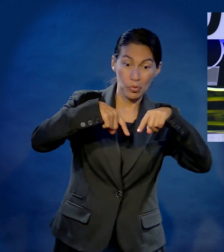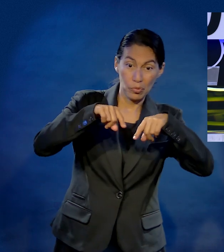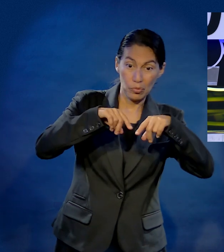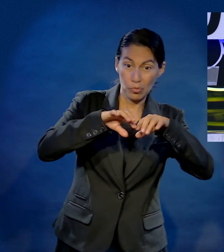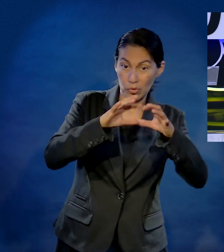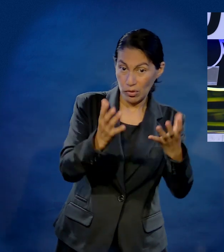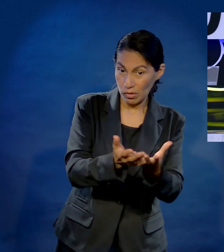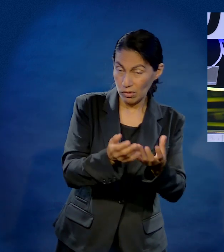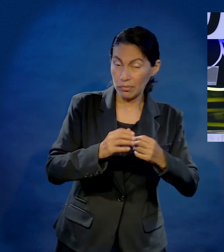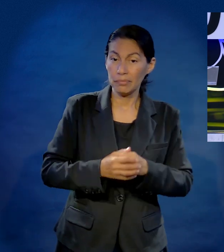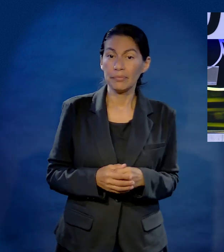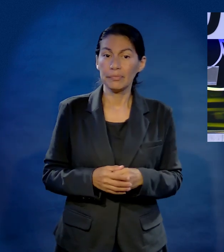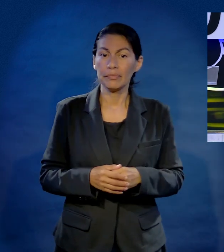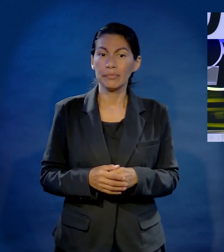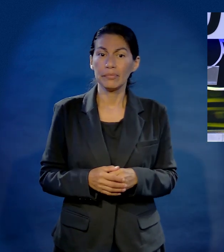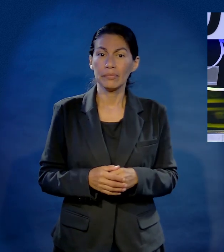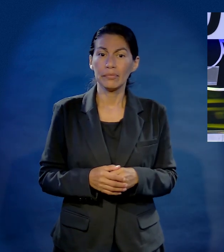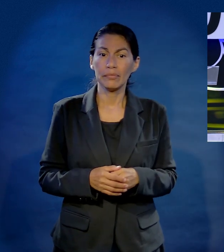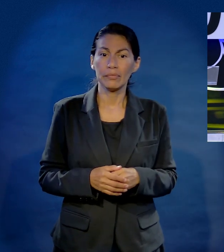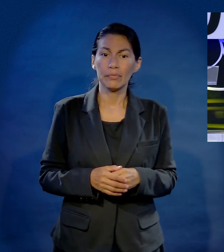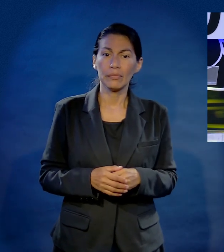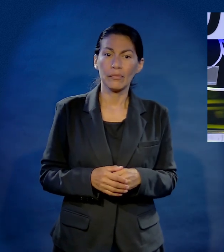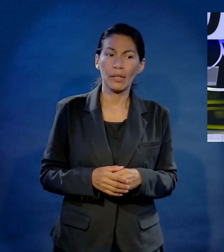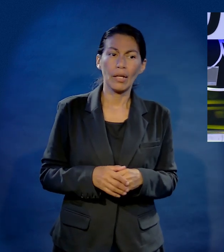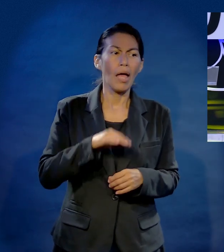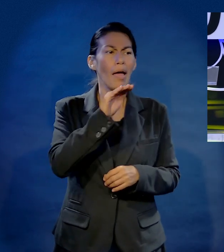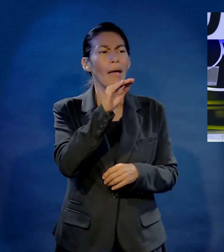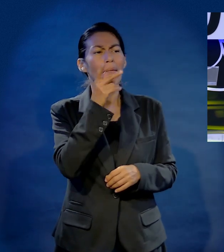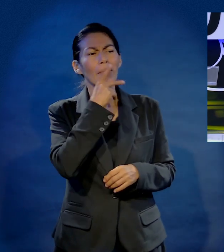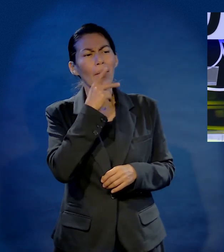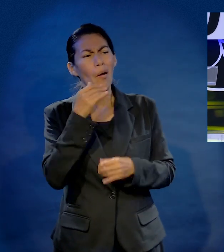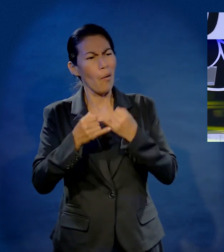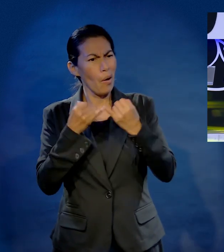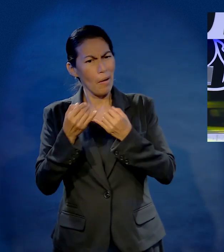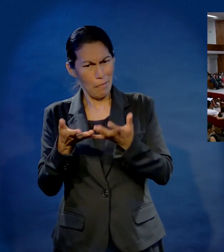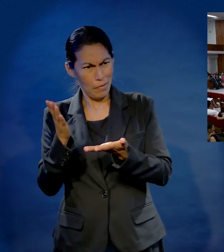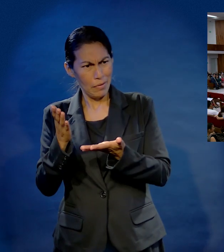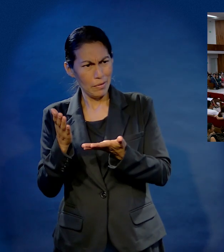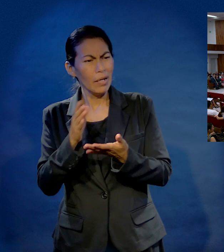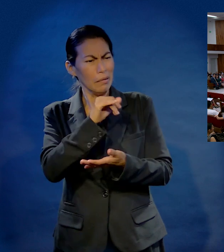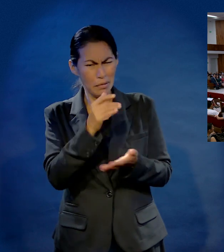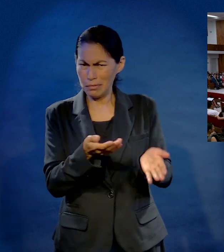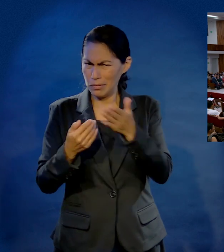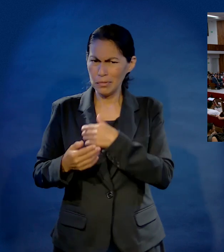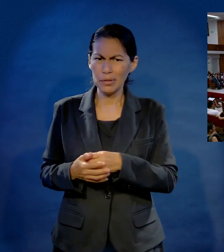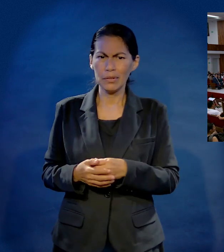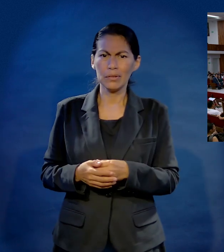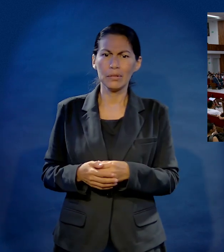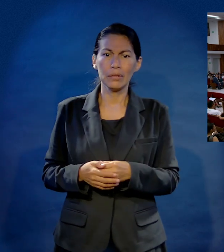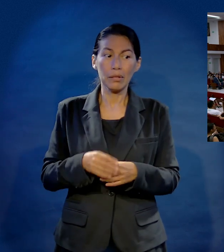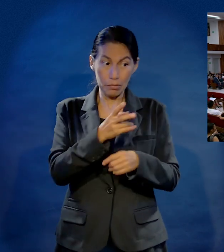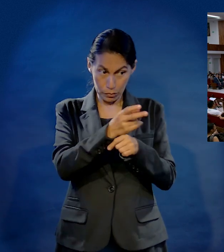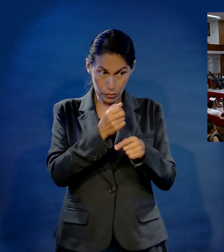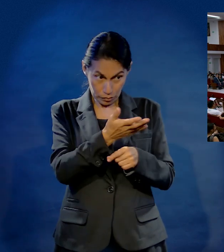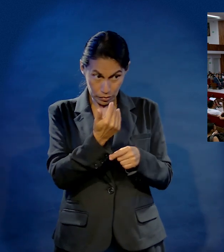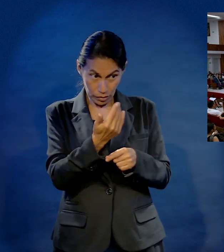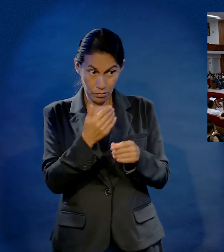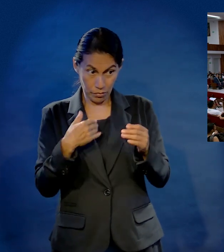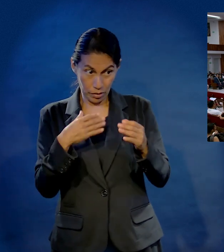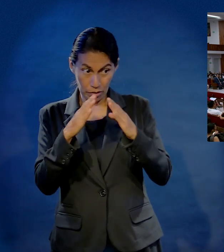llegue al quinto partido, esas cosas raras. Pastor, vamos a ver el juego, me dice un hermano de la iglesia. Sí, vamos, lo invito